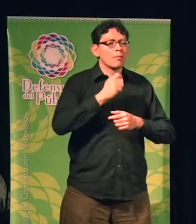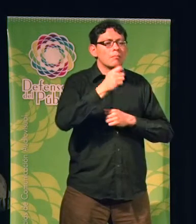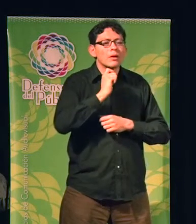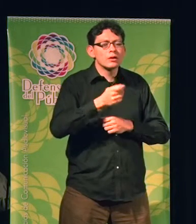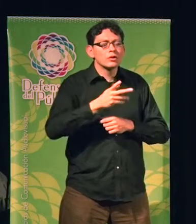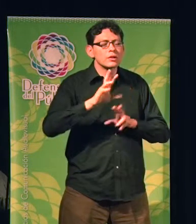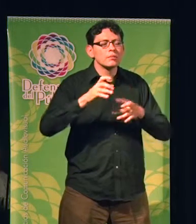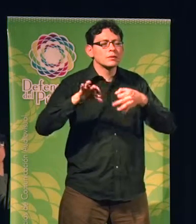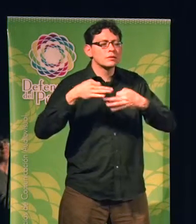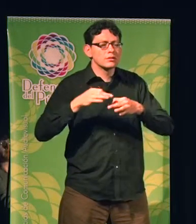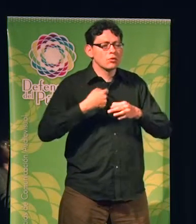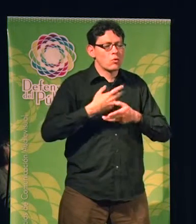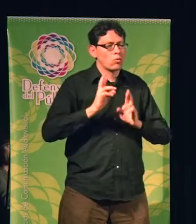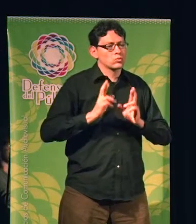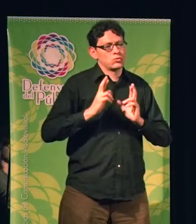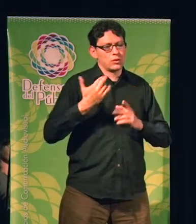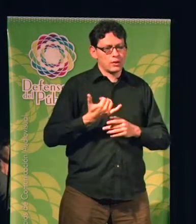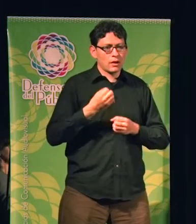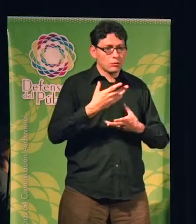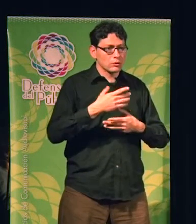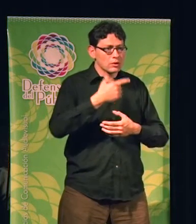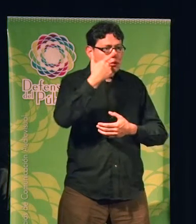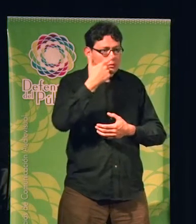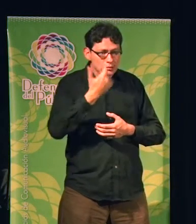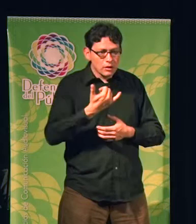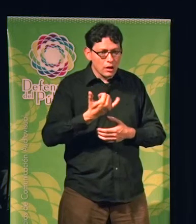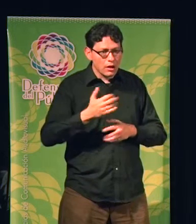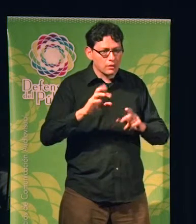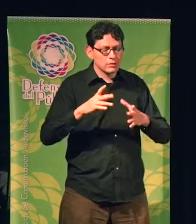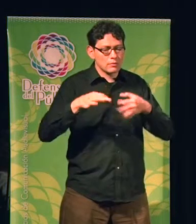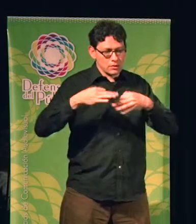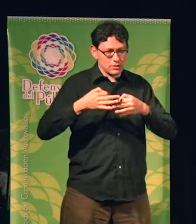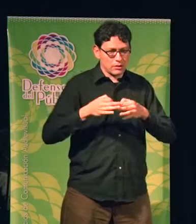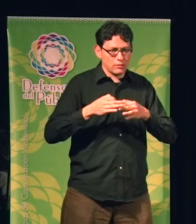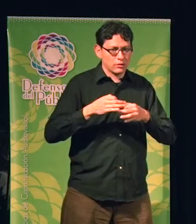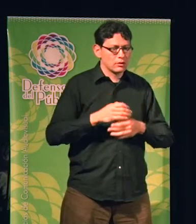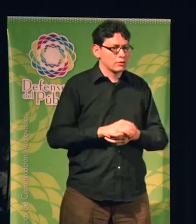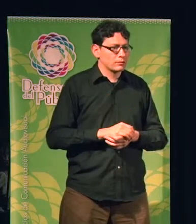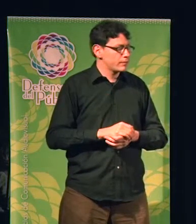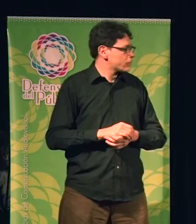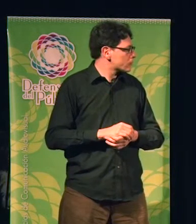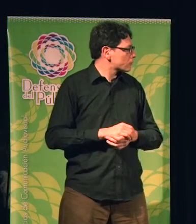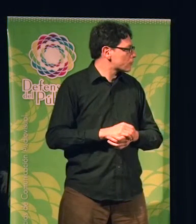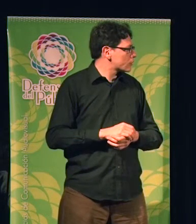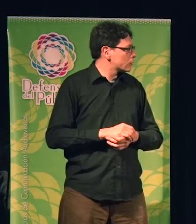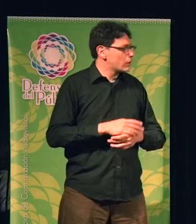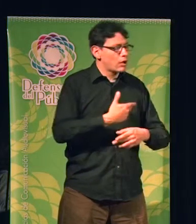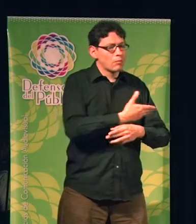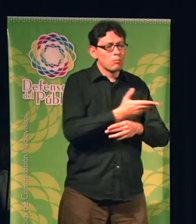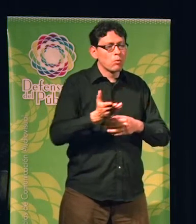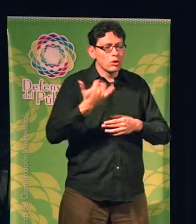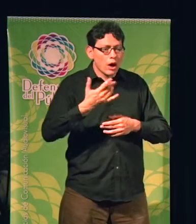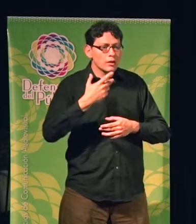Y tenemos la suerte que hay mucho interés por el público en cuanto a estas ganas de